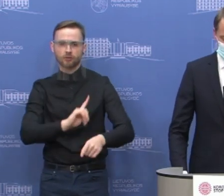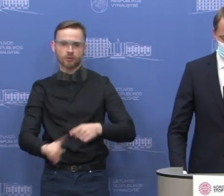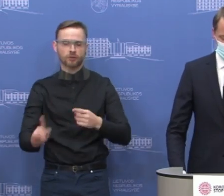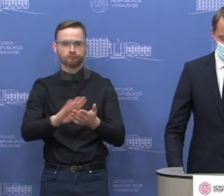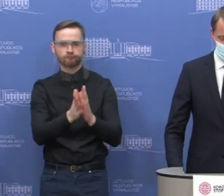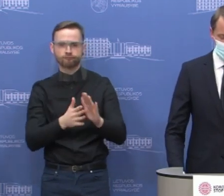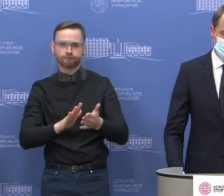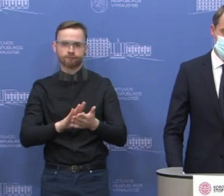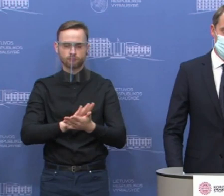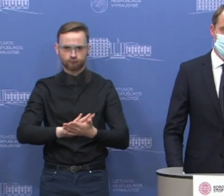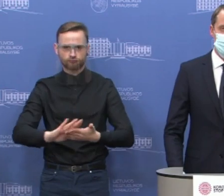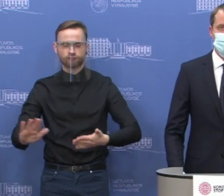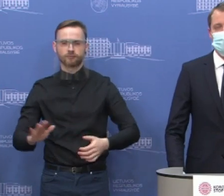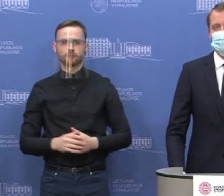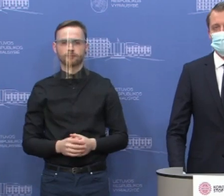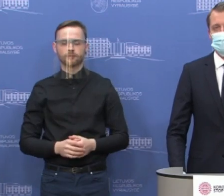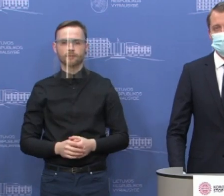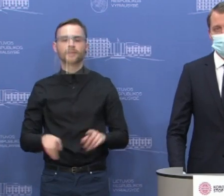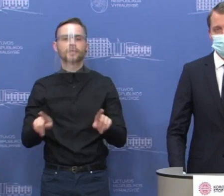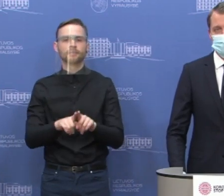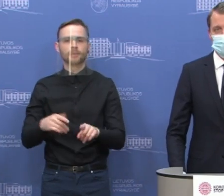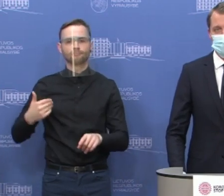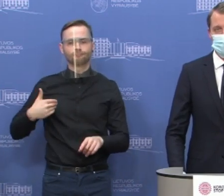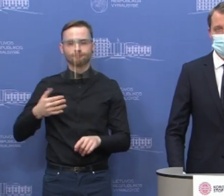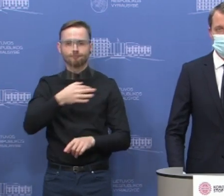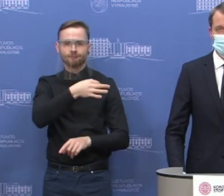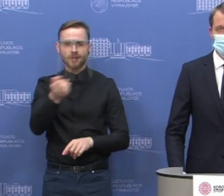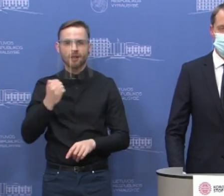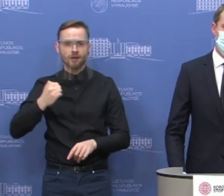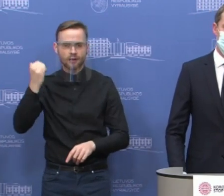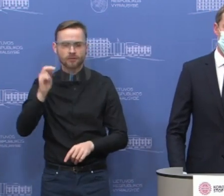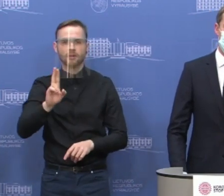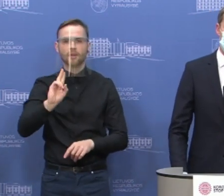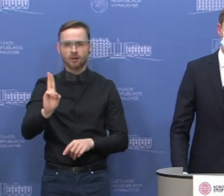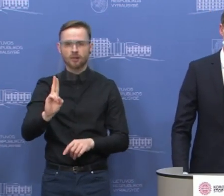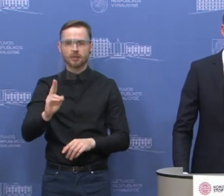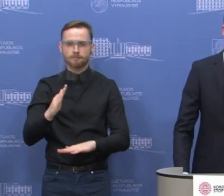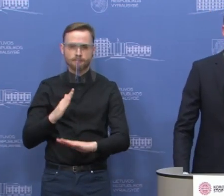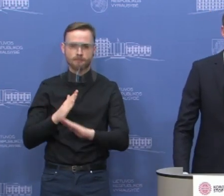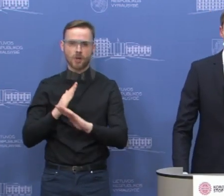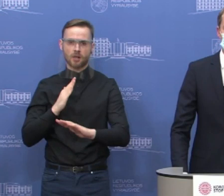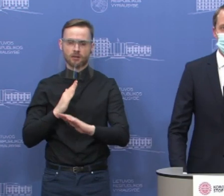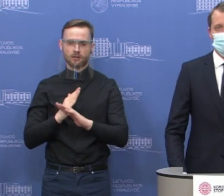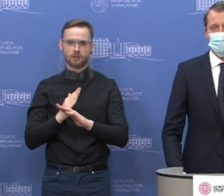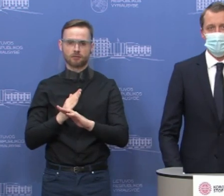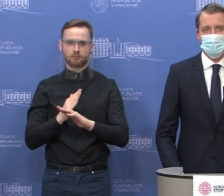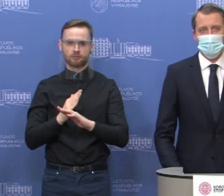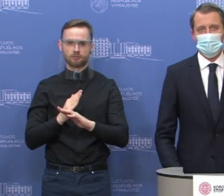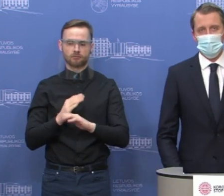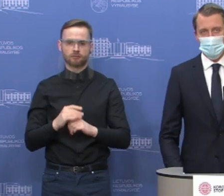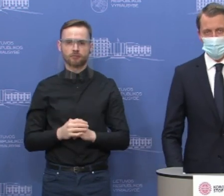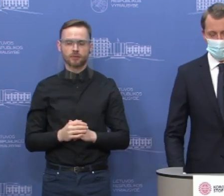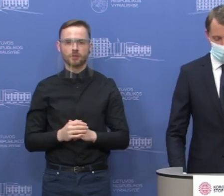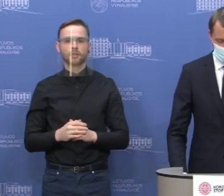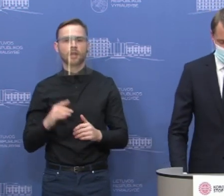taip pat noriu padėkoti visiems, kurie prisideda prie šios priemonės įgyvendinimo. Tai yra tiek